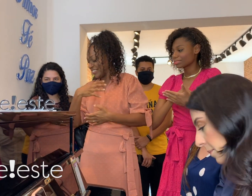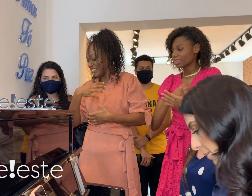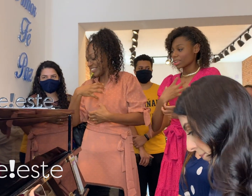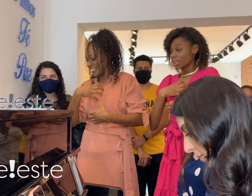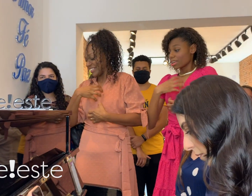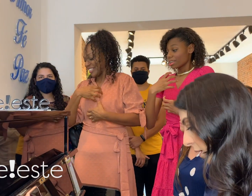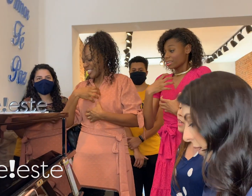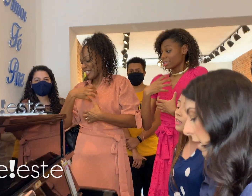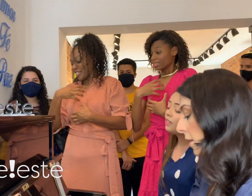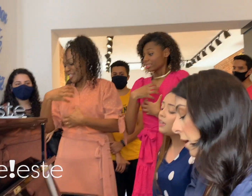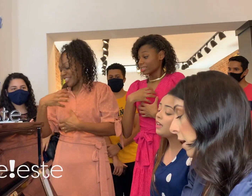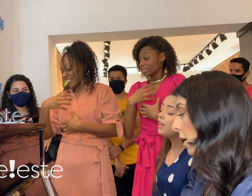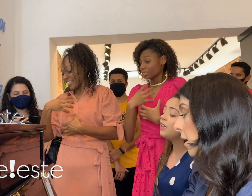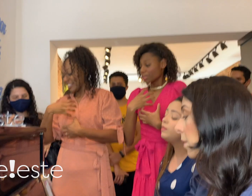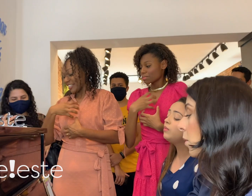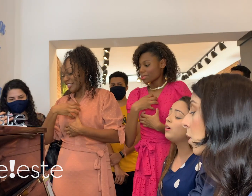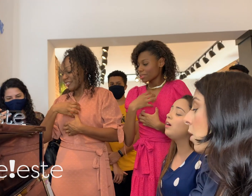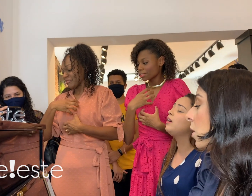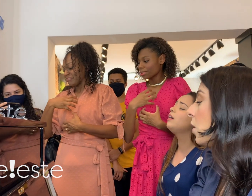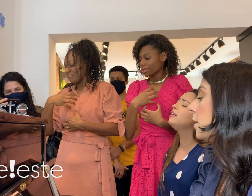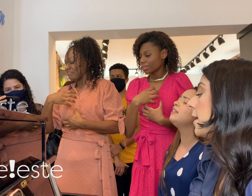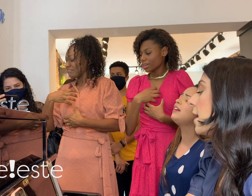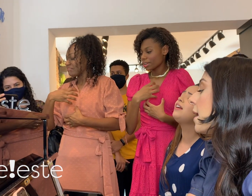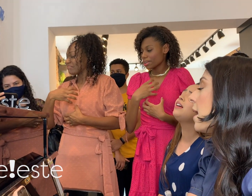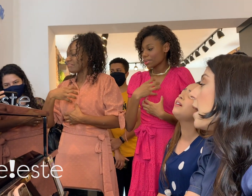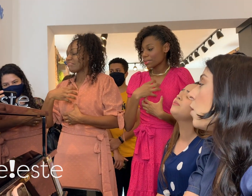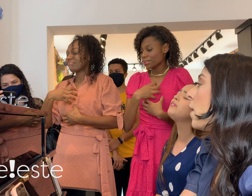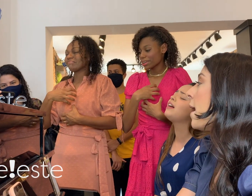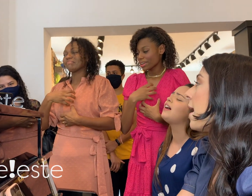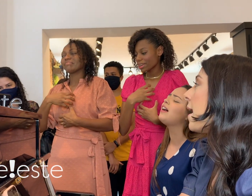temor não há